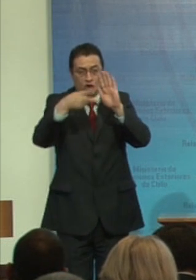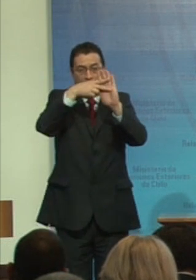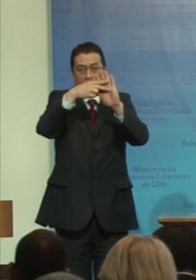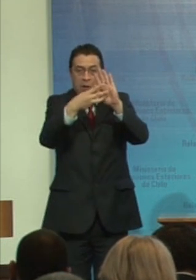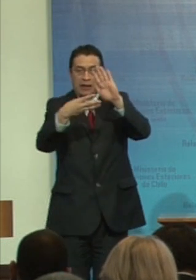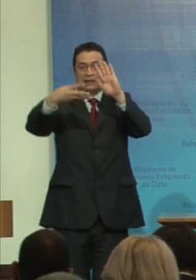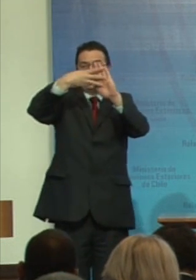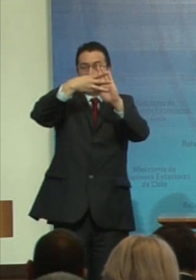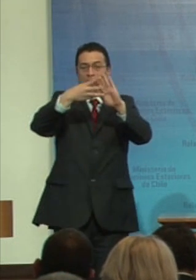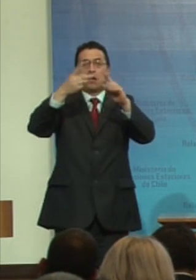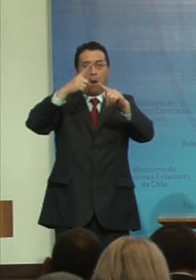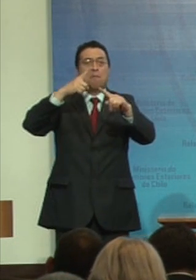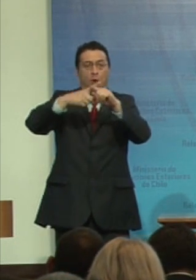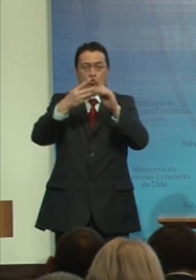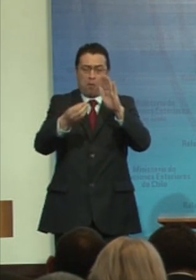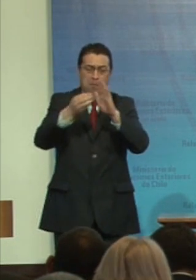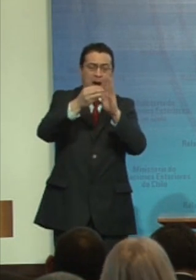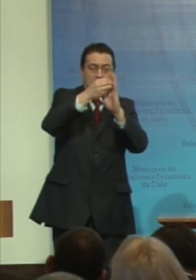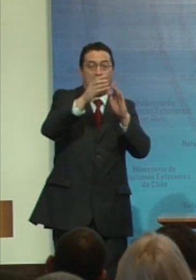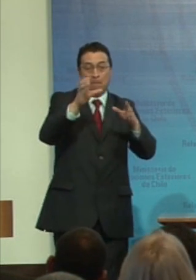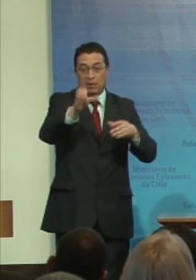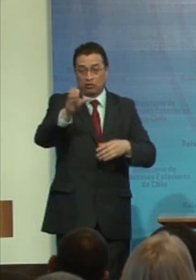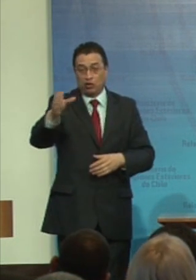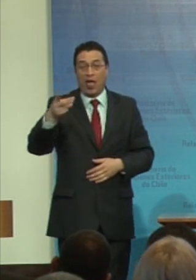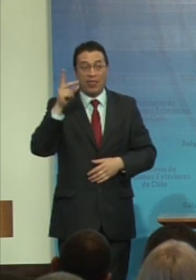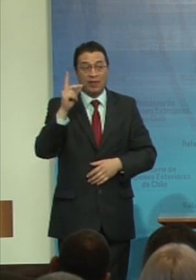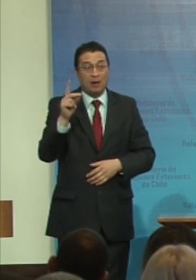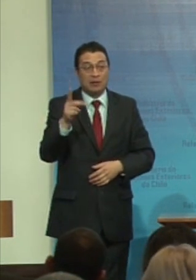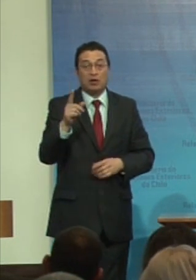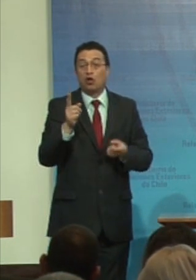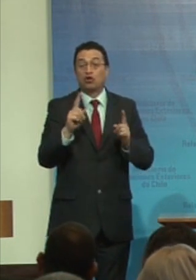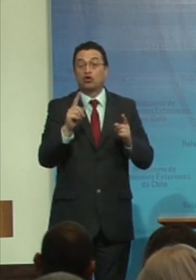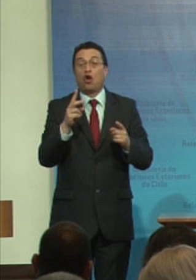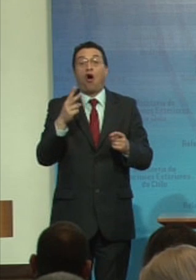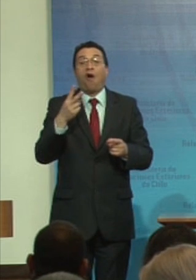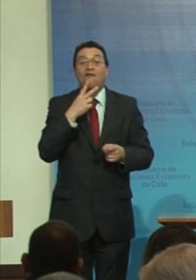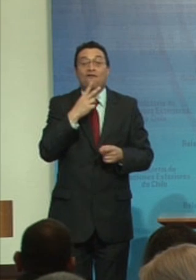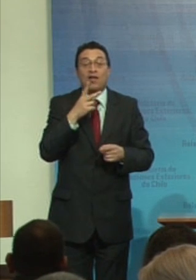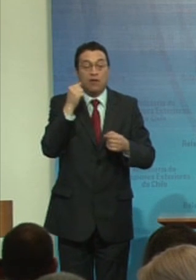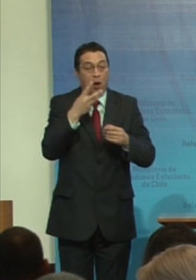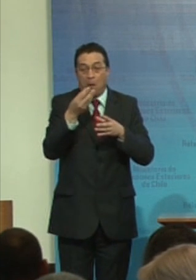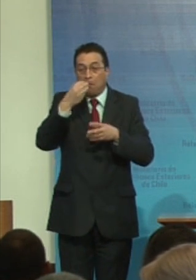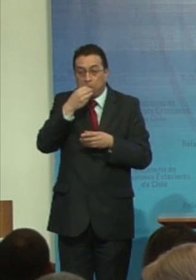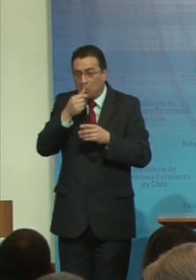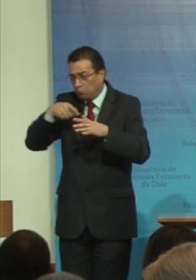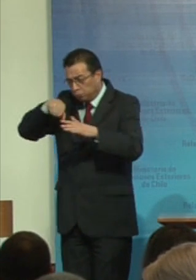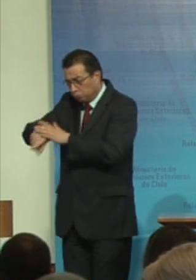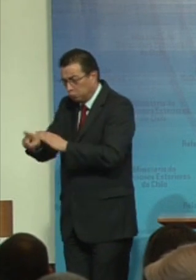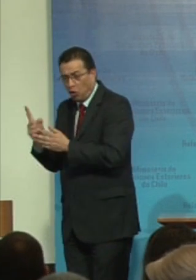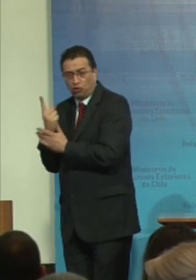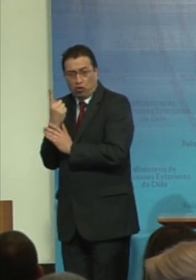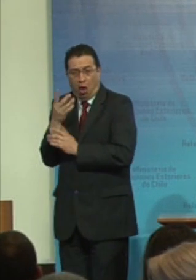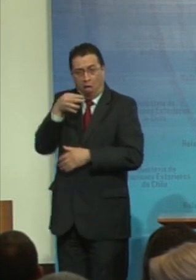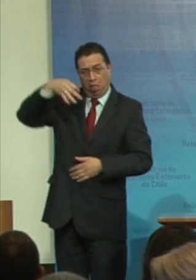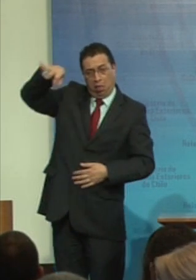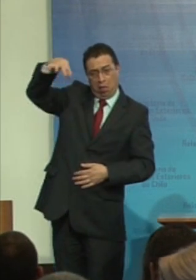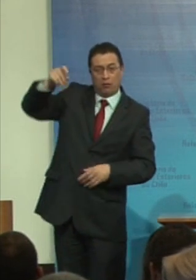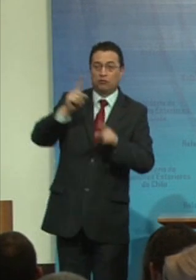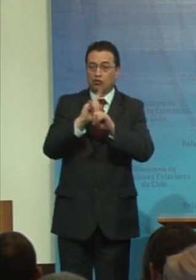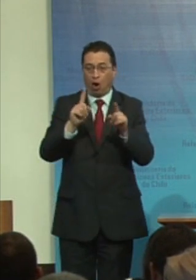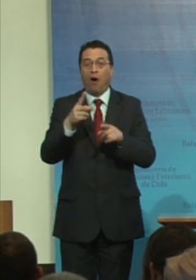triplica y multiplica porque las personas con discapacidad no viven, no vivimos en guetos apartados, vivimos